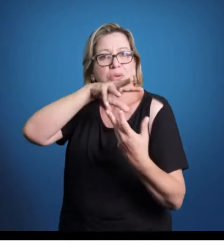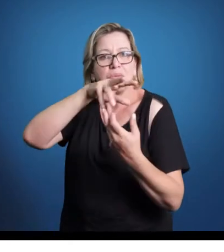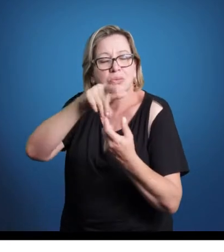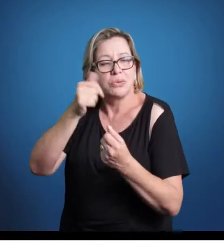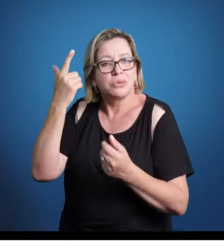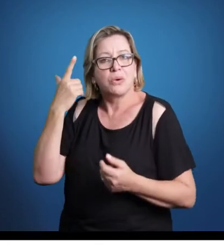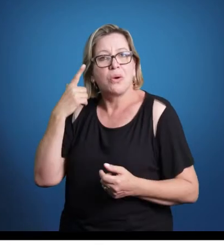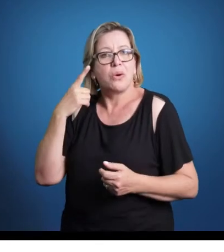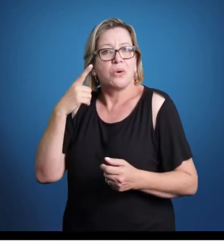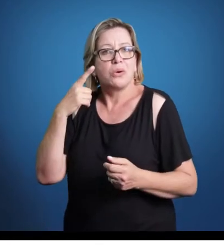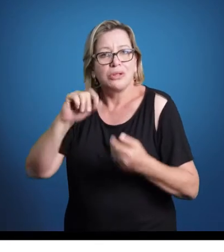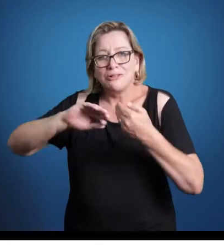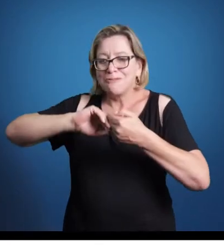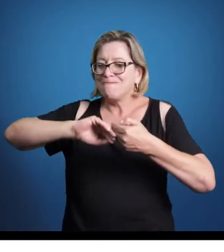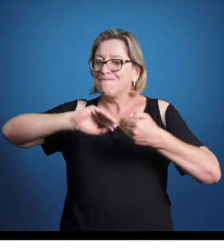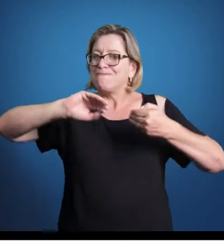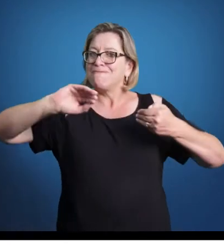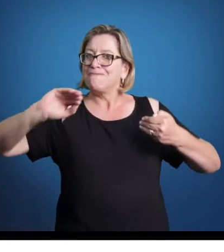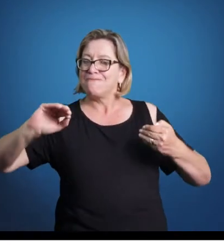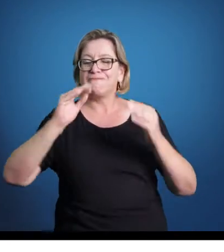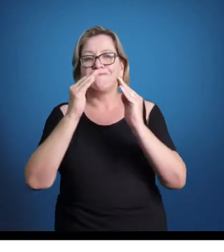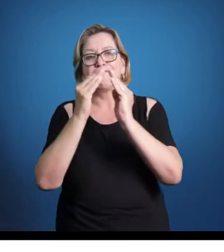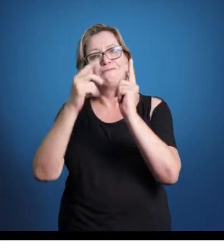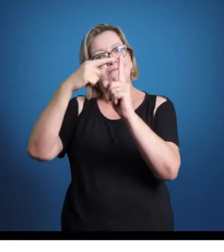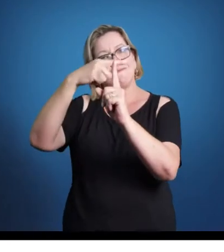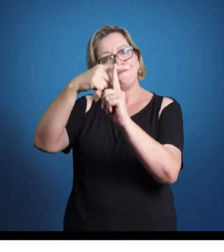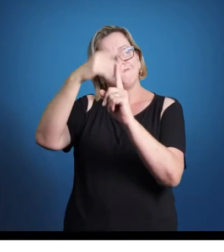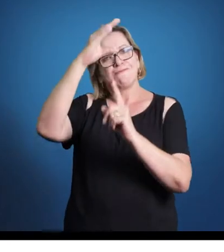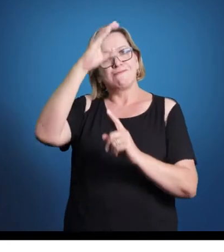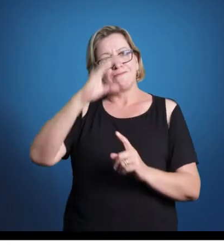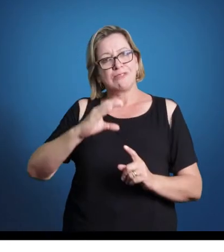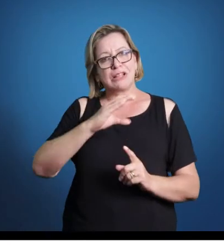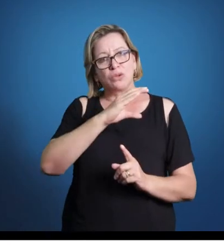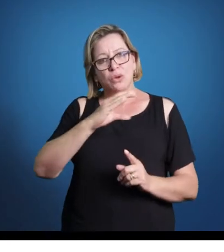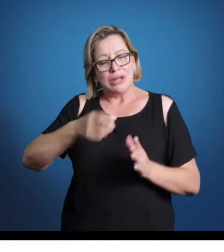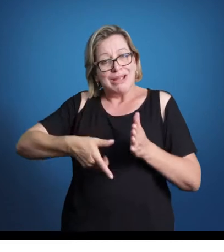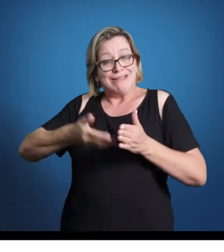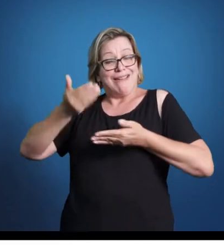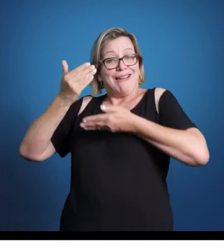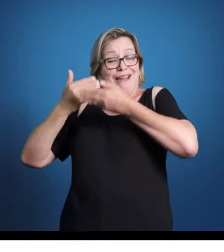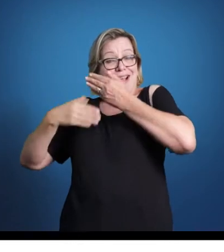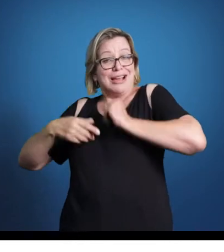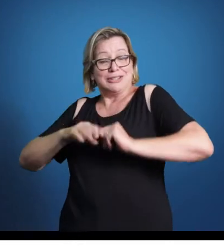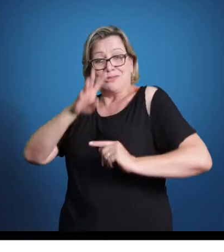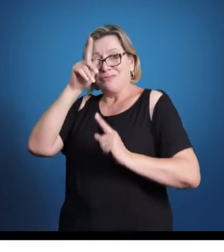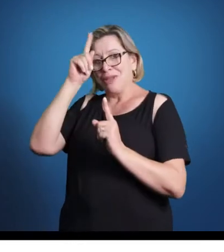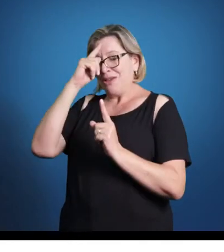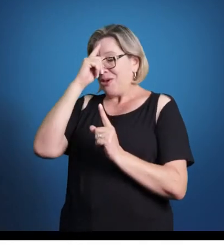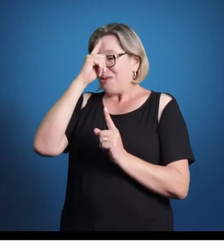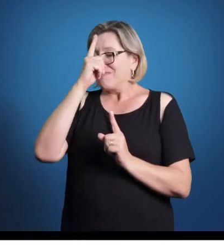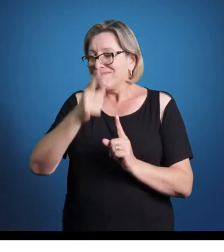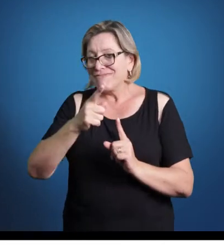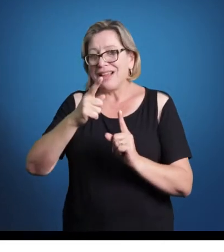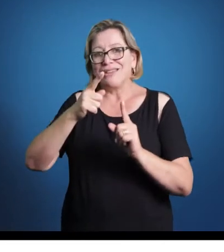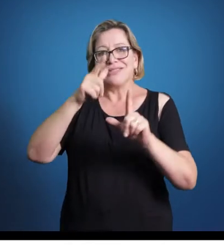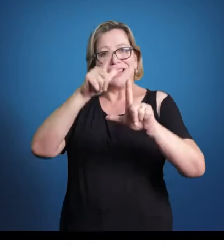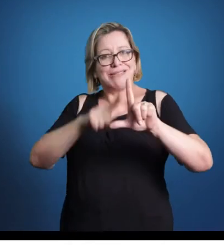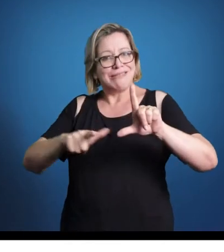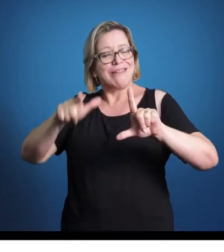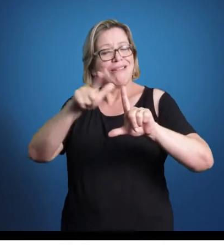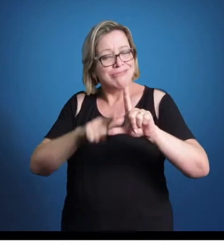do jugo da Igreja Católica, que manteve o domínio sobre os pensamentos, o domínio sobre a literatura durante toda a Idade Média.